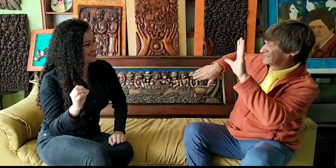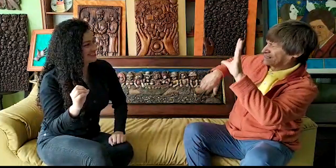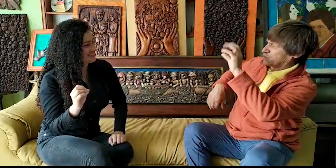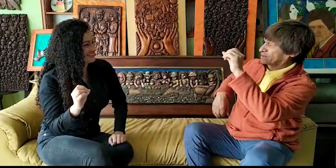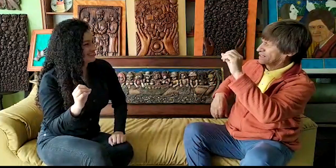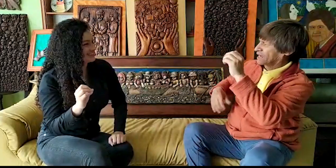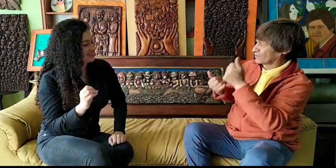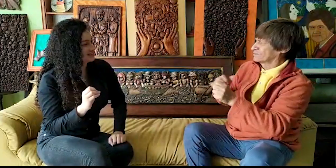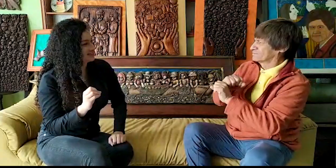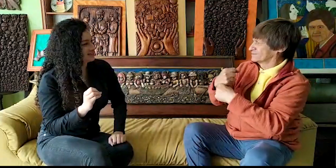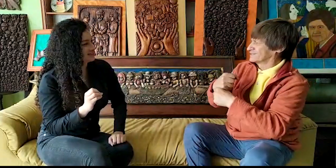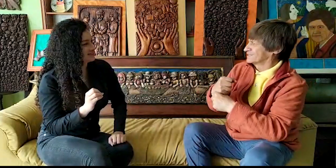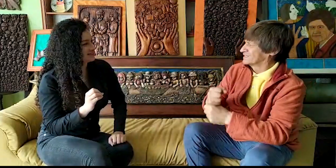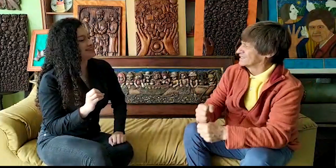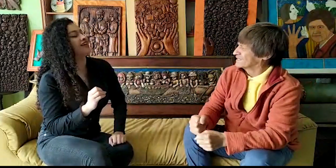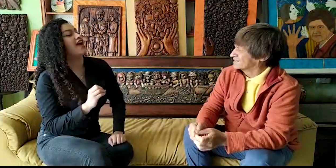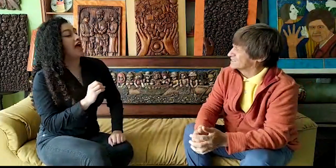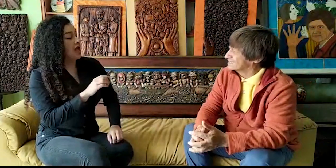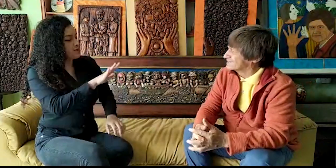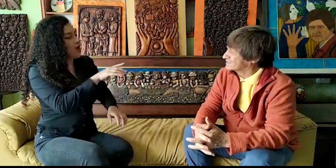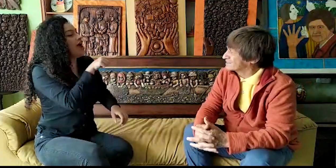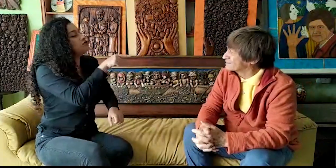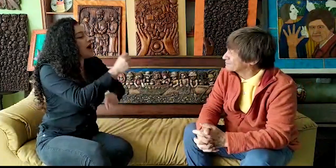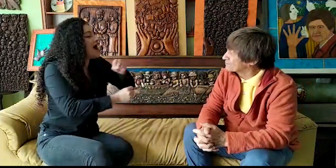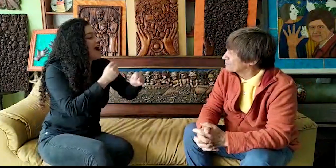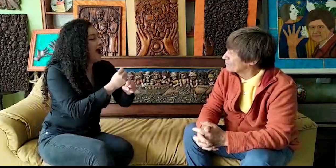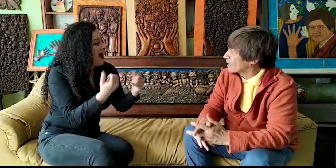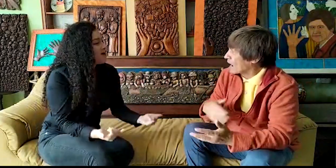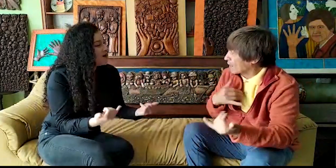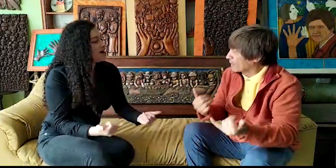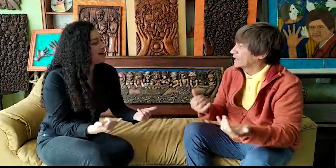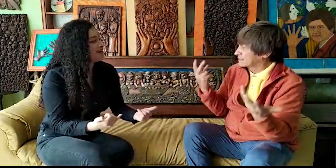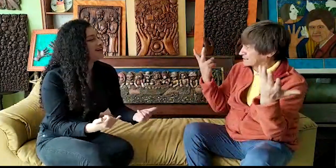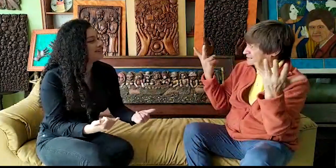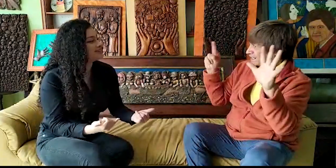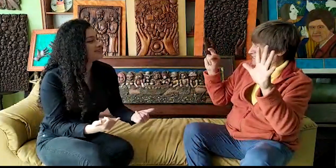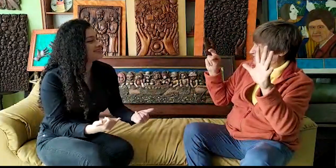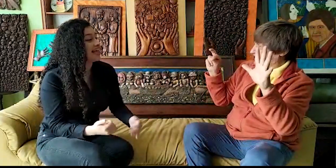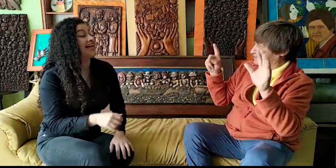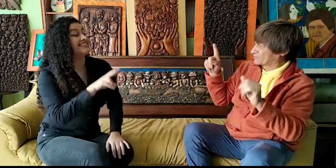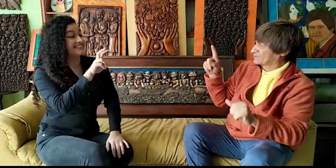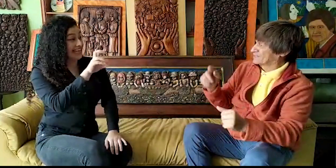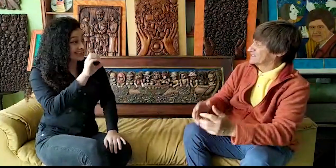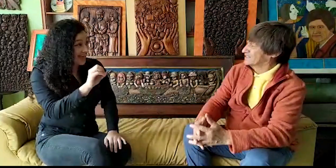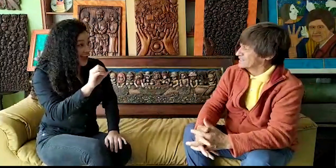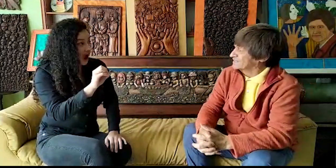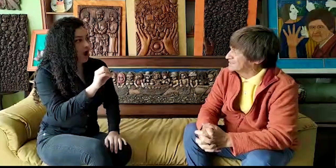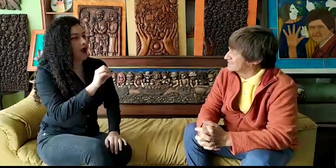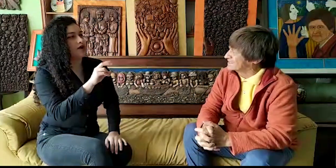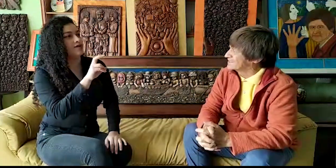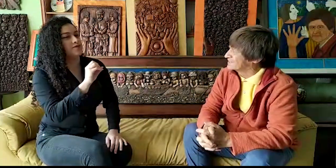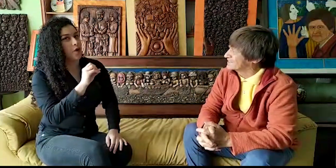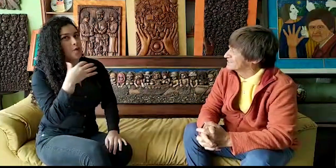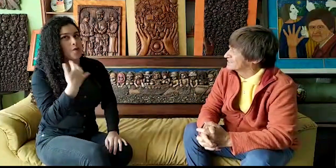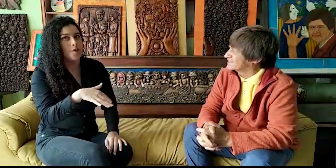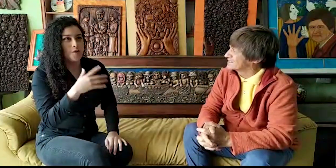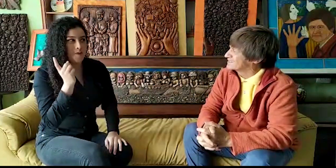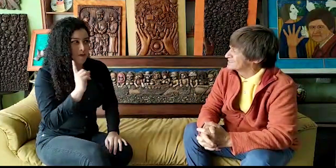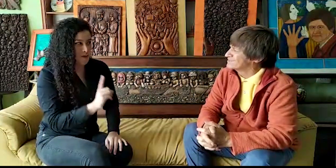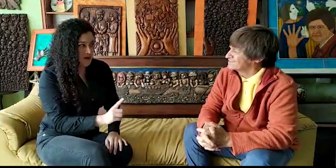Sí, lo que pasa es que llevo 50 años realizándolo. Ah, no, yo ahorita tengo 70 años, dice